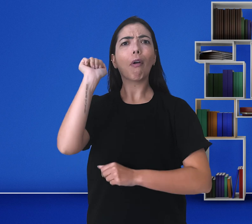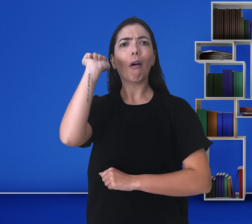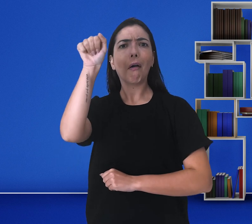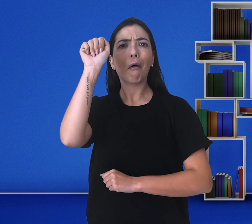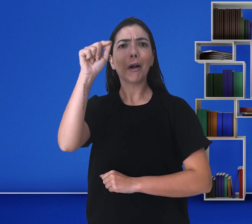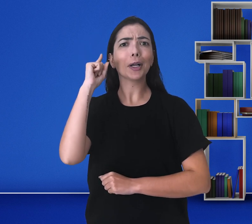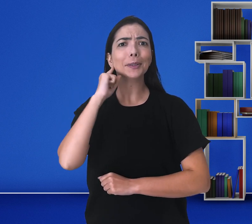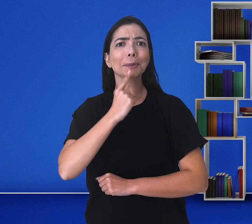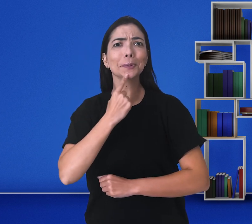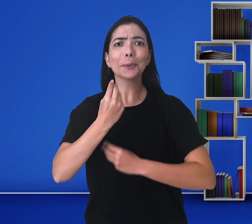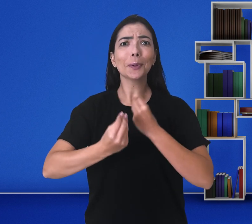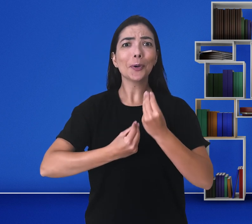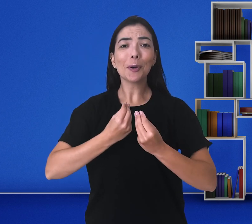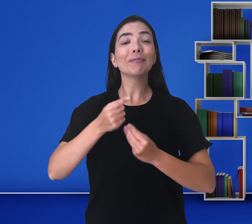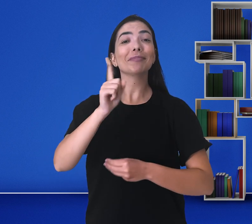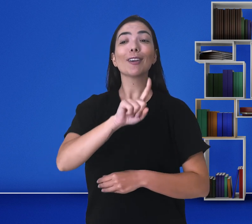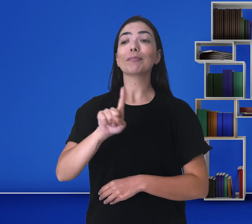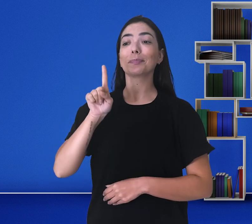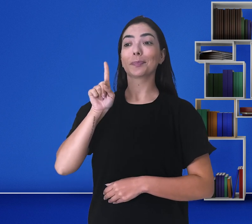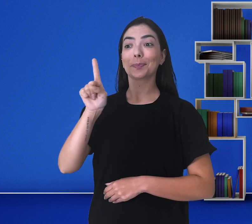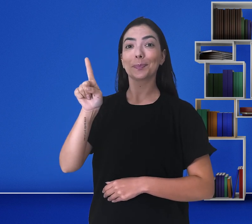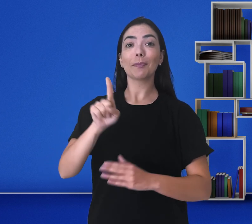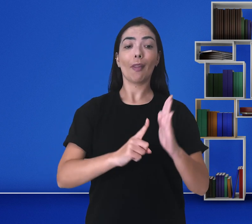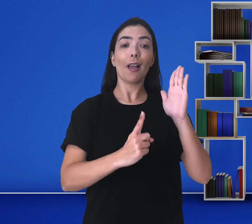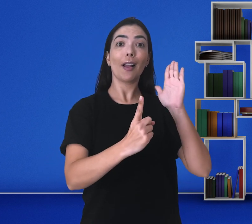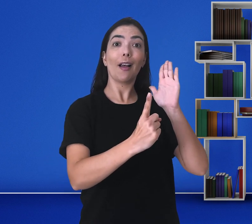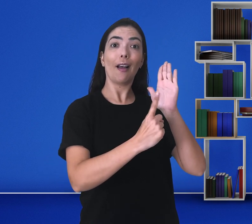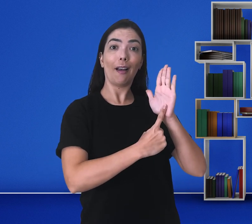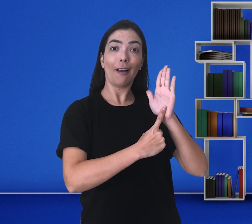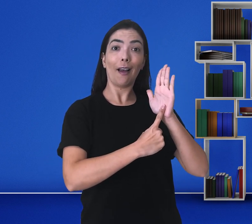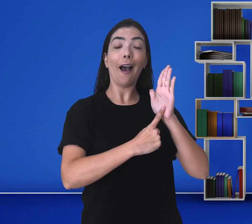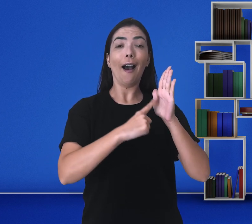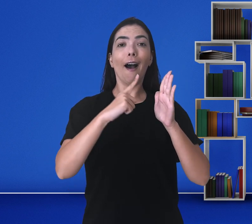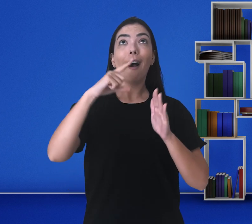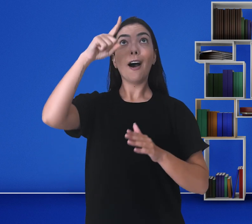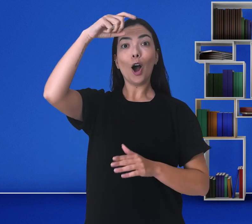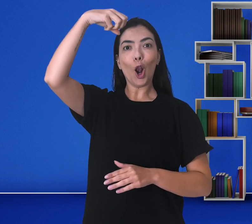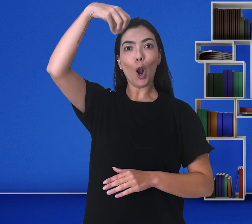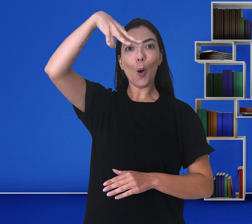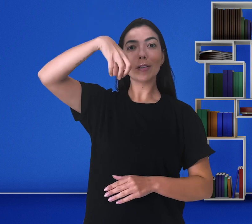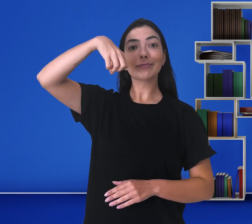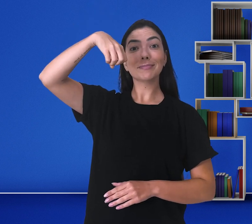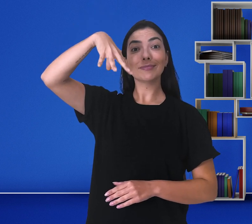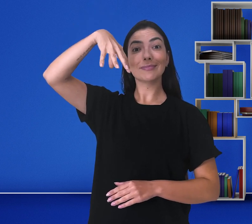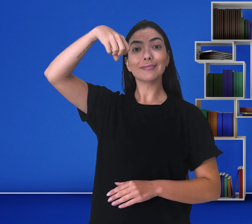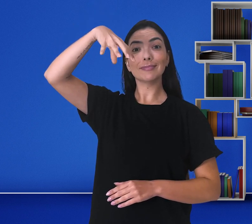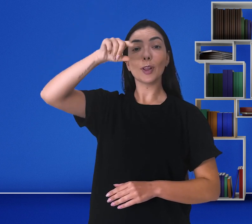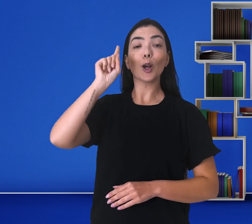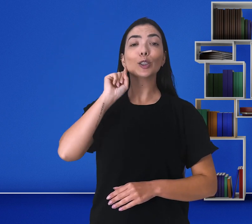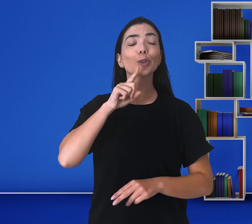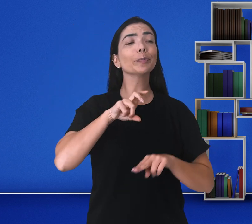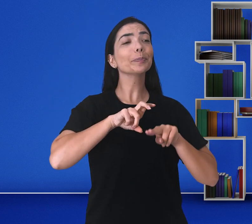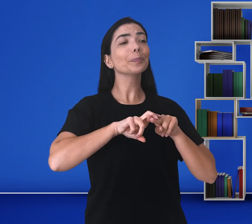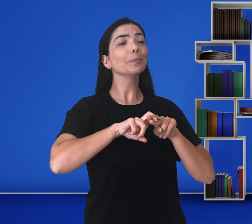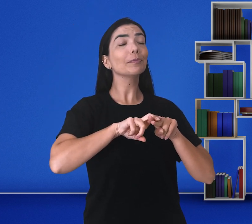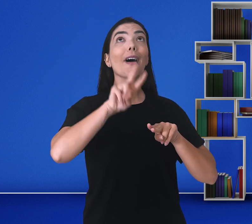vai bater na porta? Como, gente? Não tem como! Ela vai clicar na campainha e uma luz vai acender.